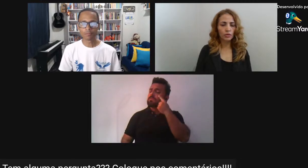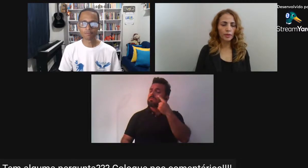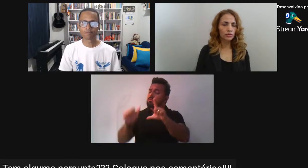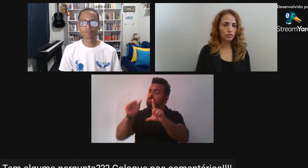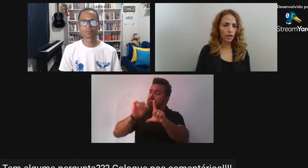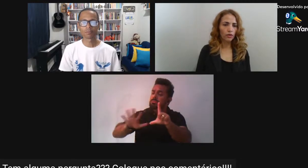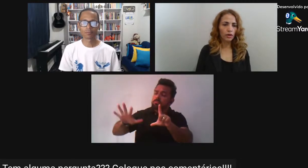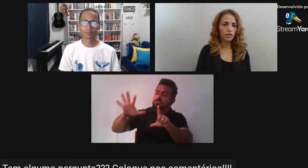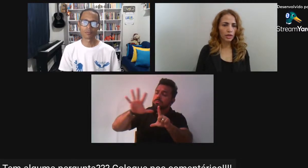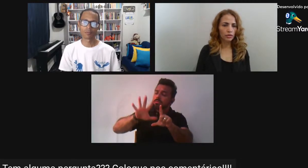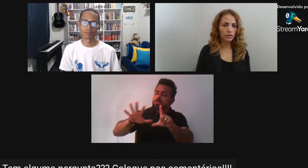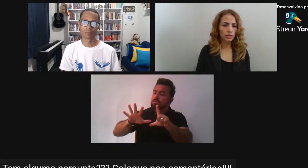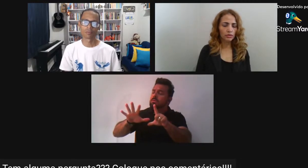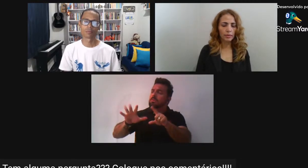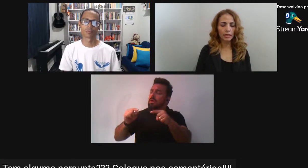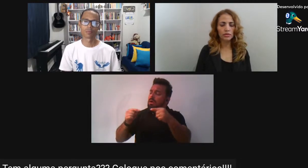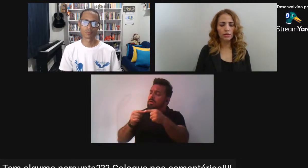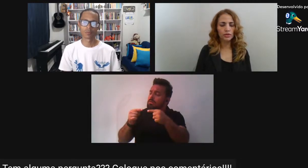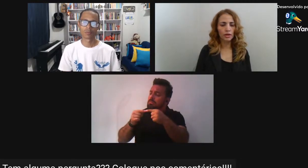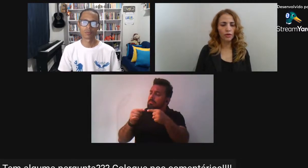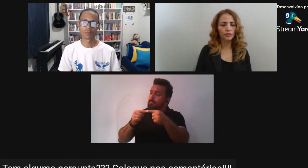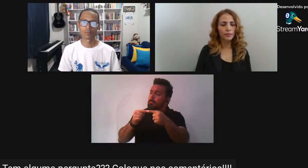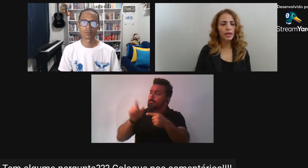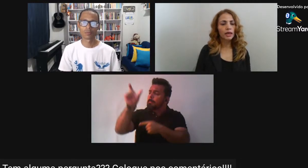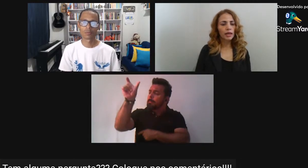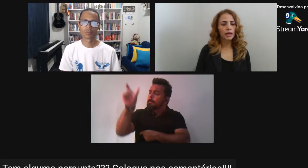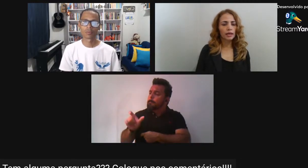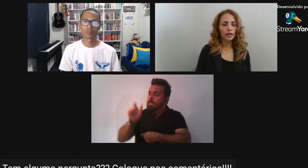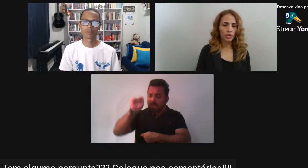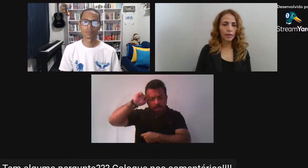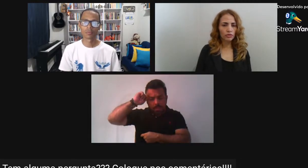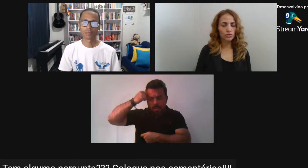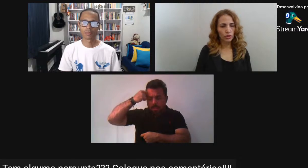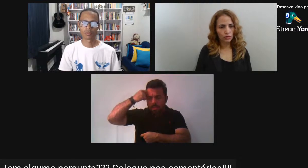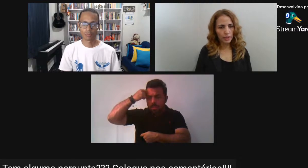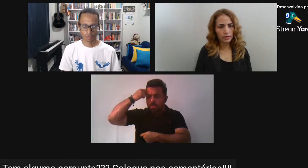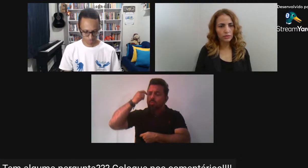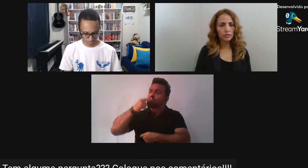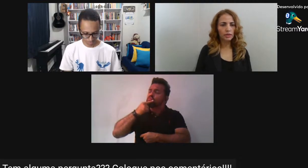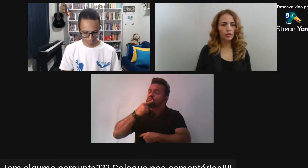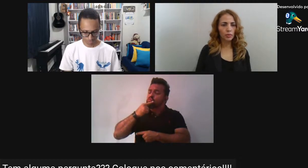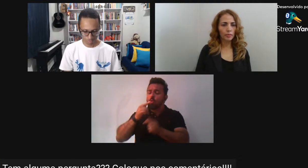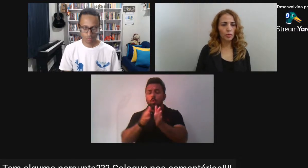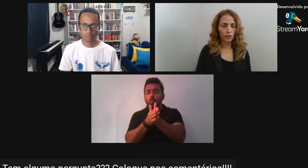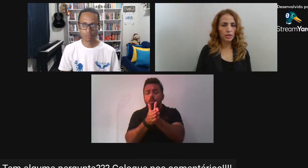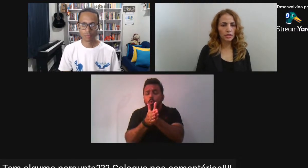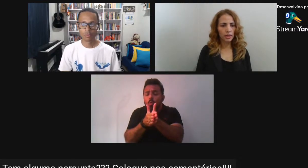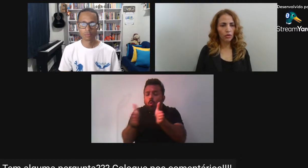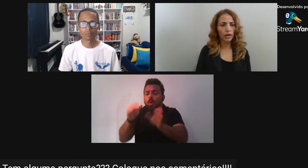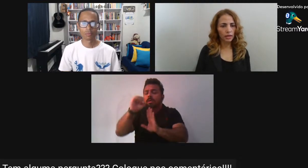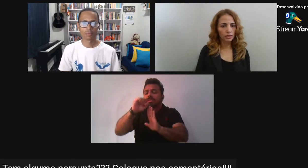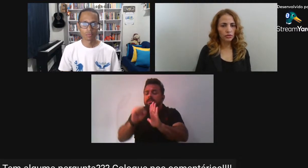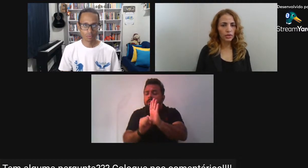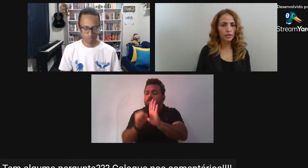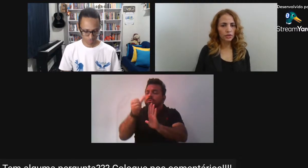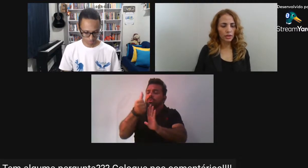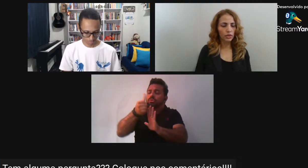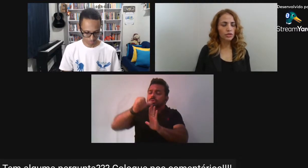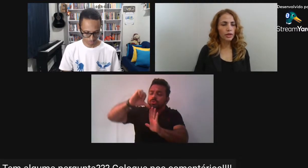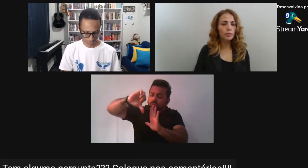o período de recorte Que era a segunda metade Do século XIX Eu trabalho com a história do Brasil A proposta inicial O